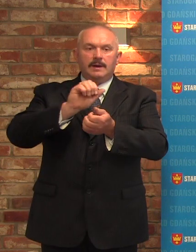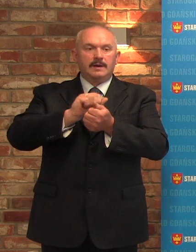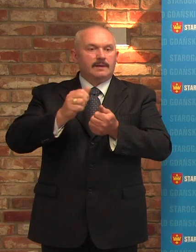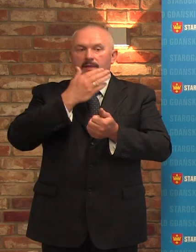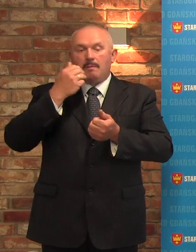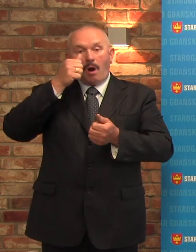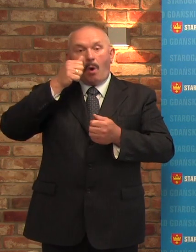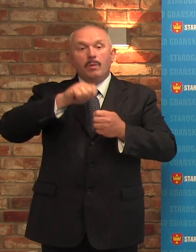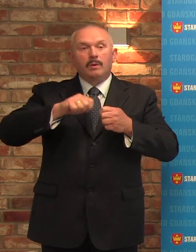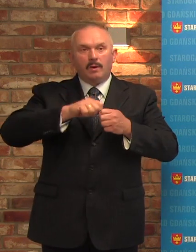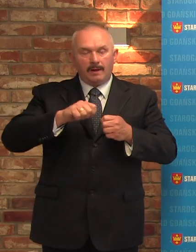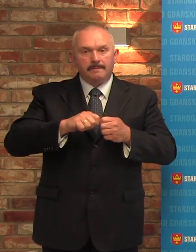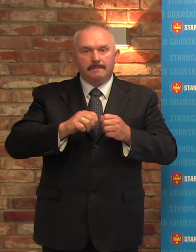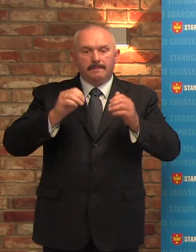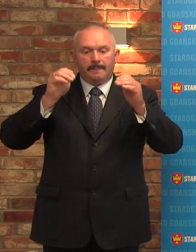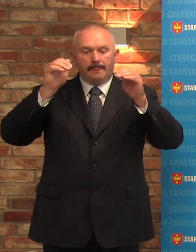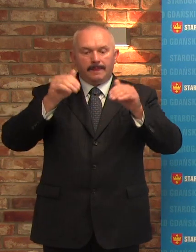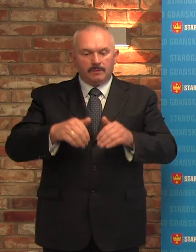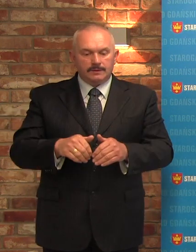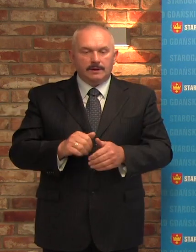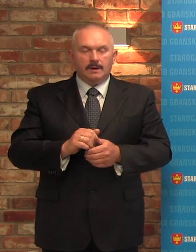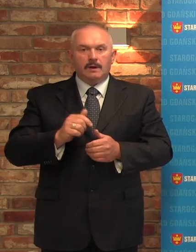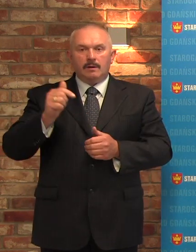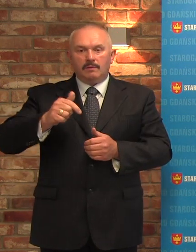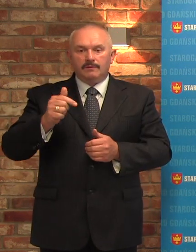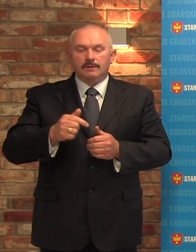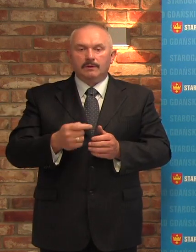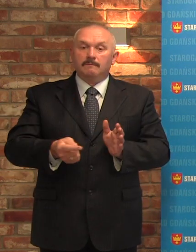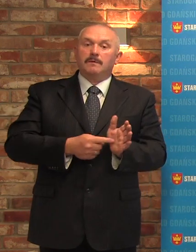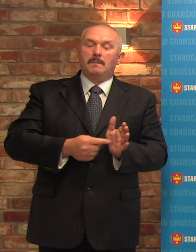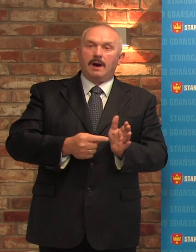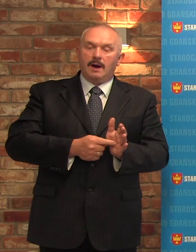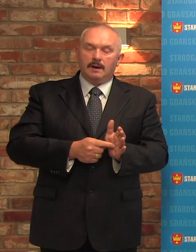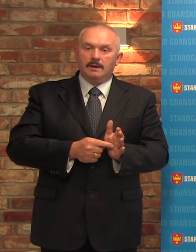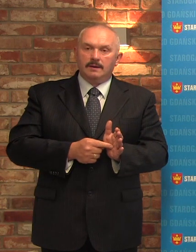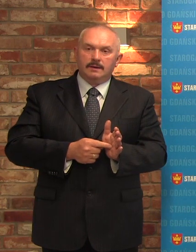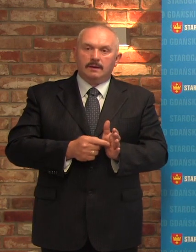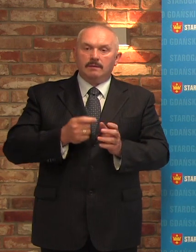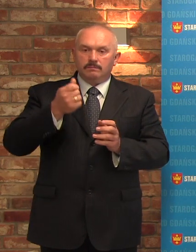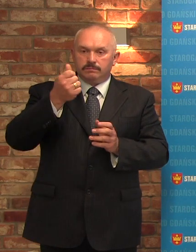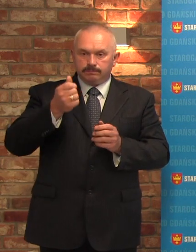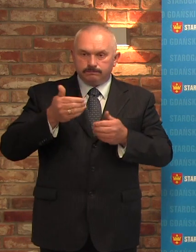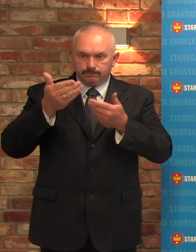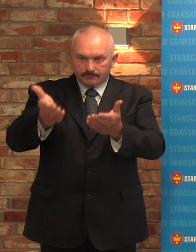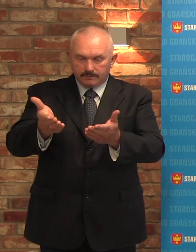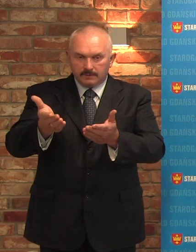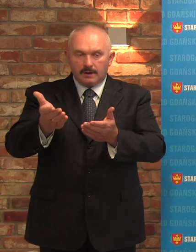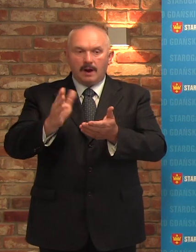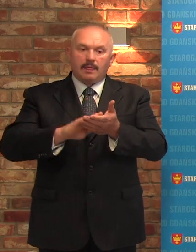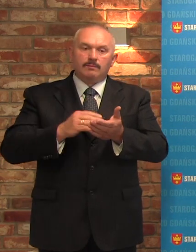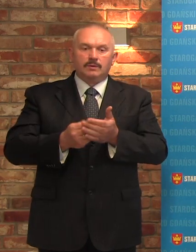kontrolą, i być może należałoby warunkować przyznawanie takich kwot obecnością